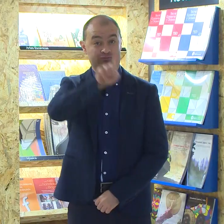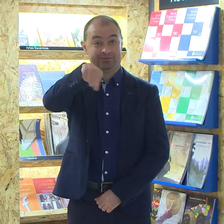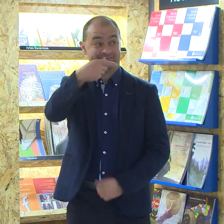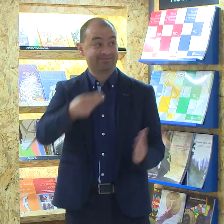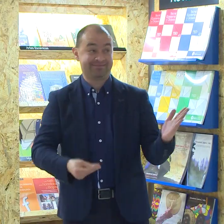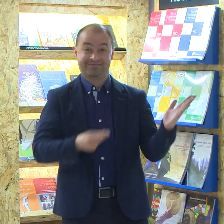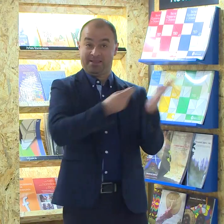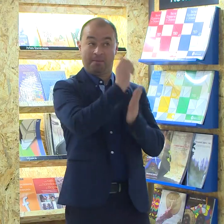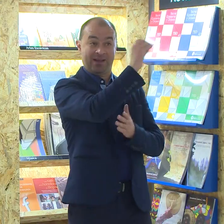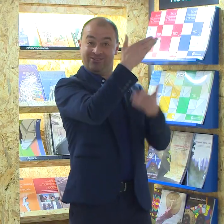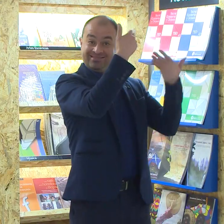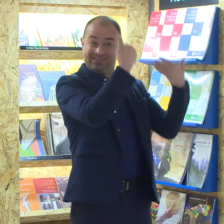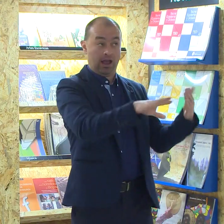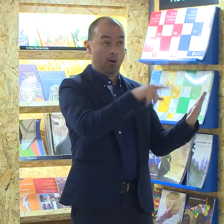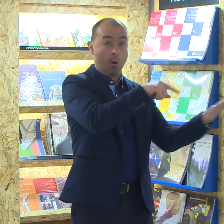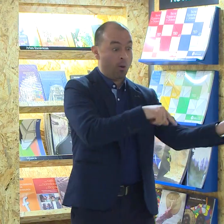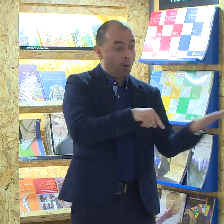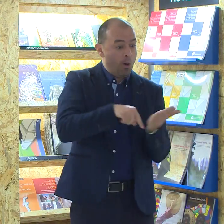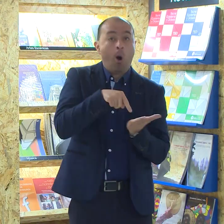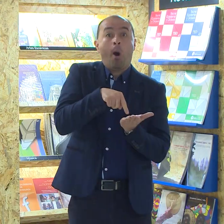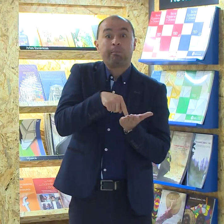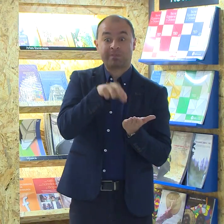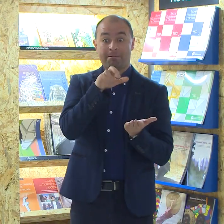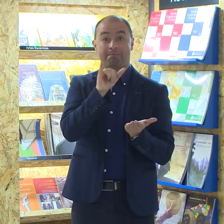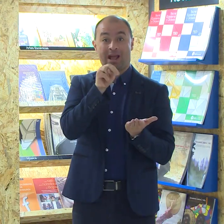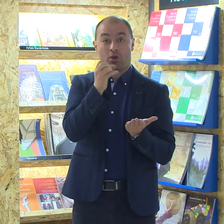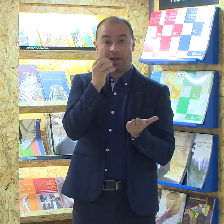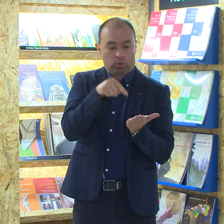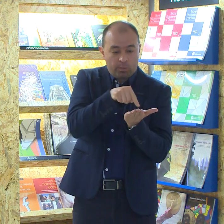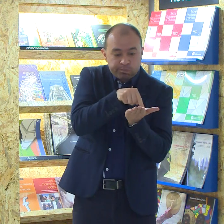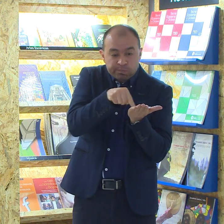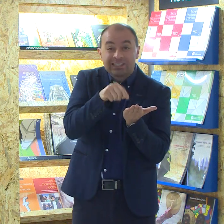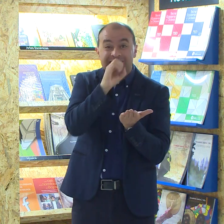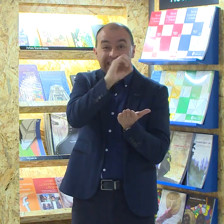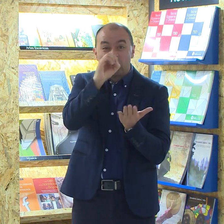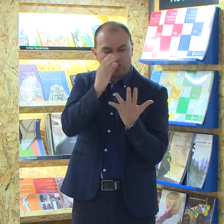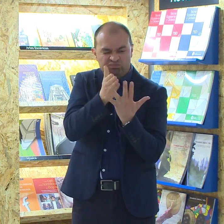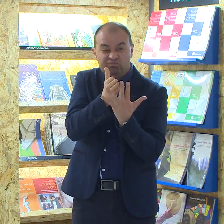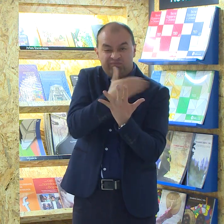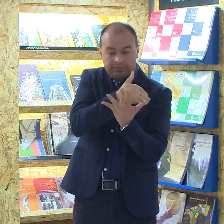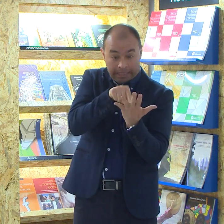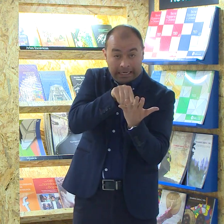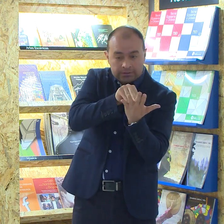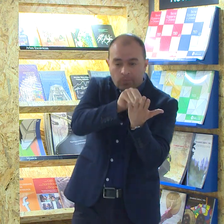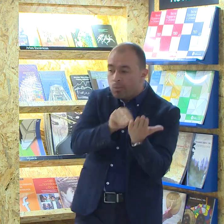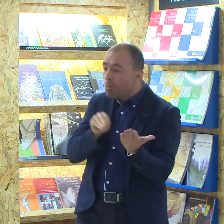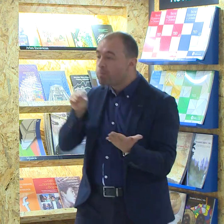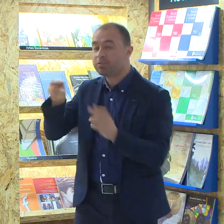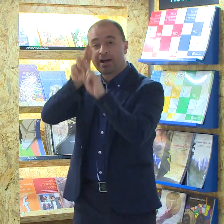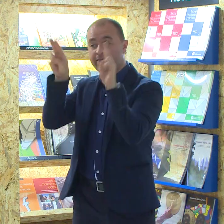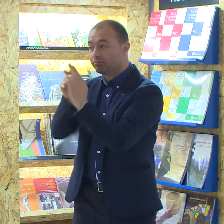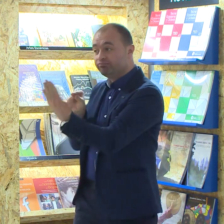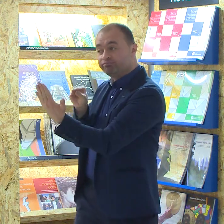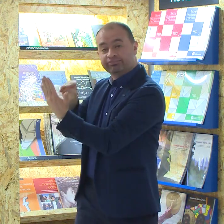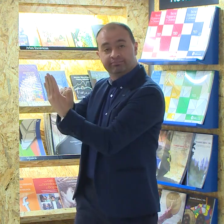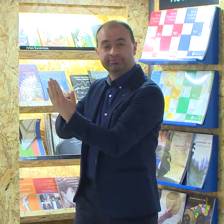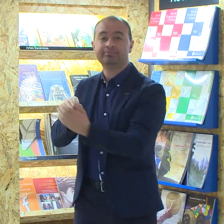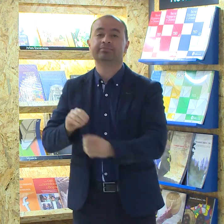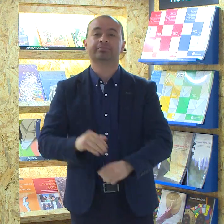Cuando canceles el PIN, verifica si éste inicia con uno o más ceros y omite estos dígitos en la formalización de la